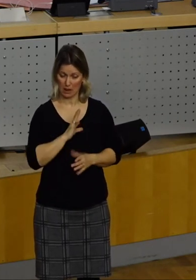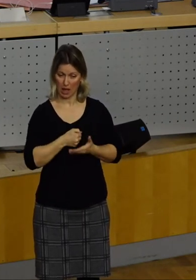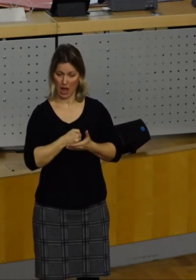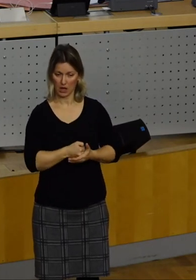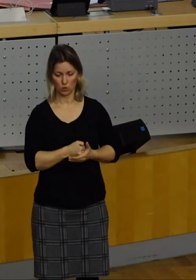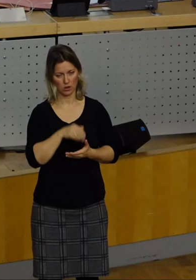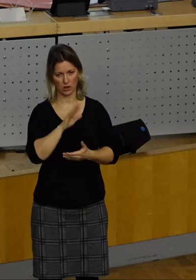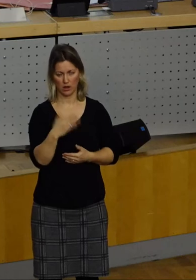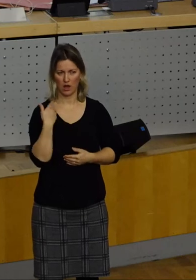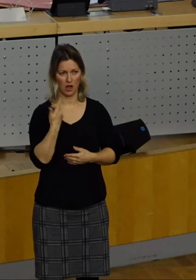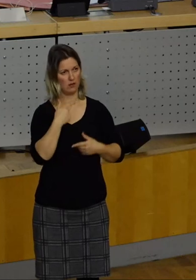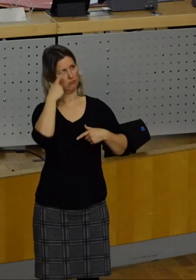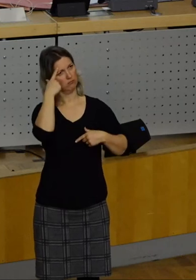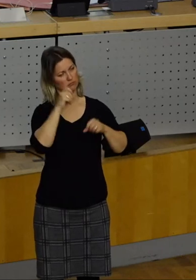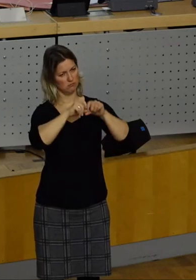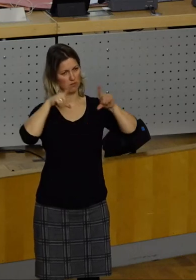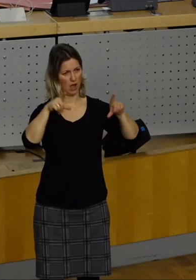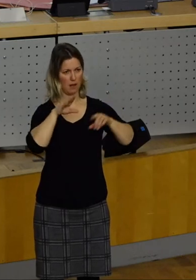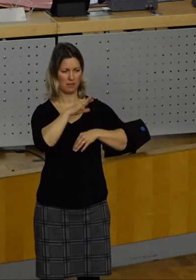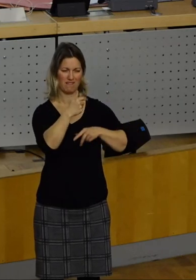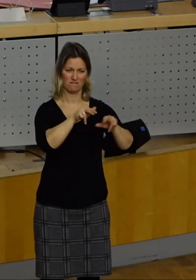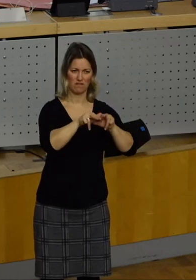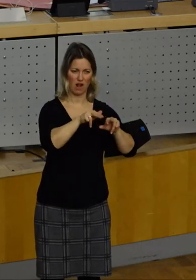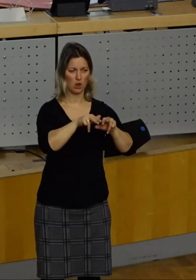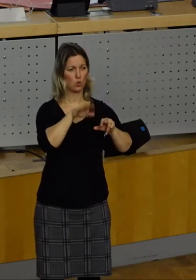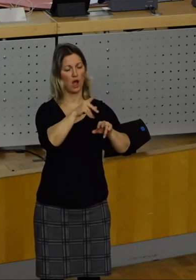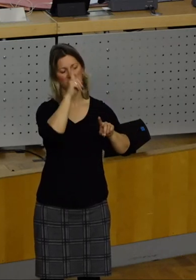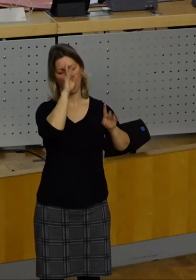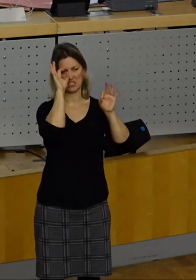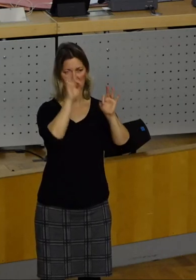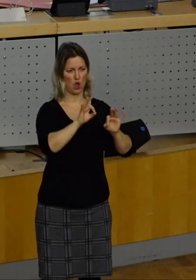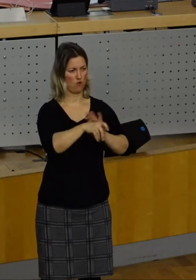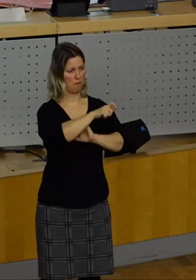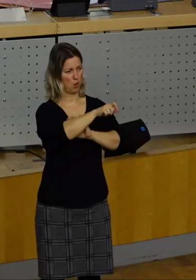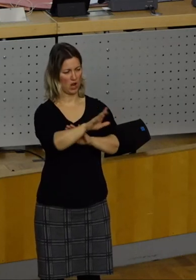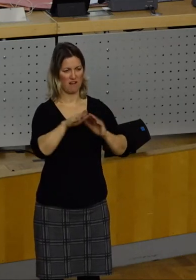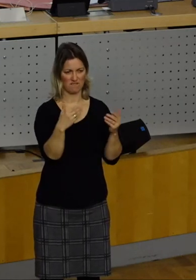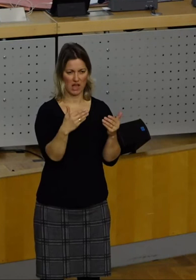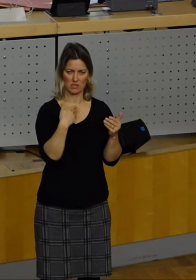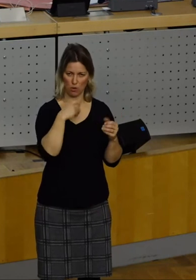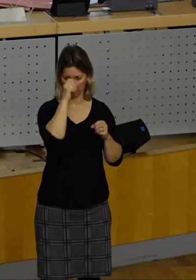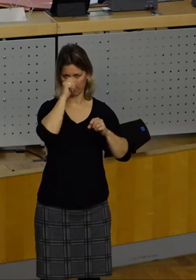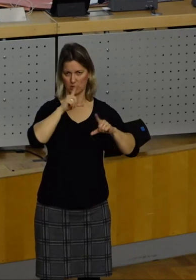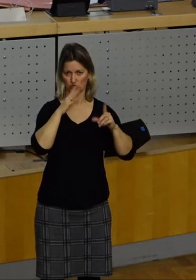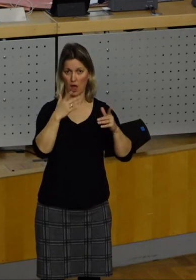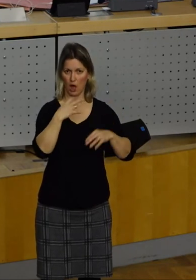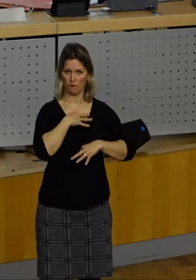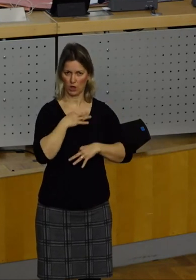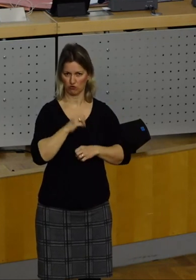viel von dem Bild der Verwaltung vorhanden, die am besten weiß, was gut für die Bürgerinnen ist. Auch von uns als Stadtrat.